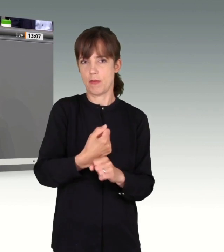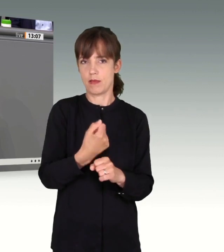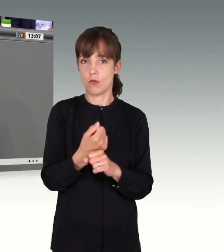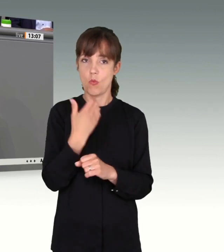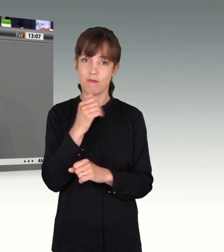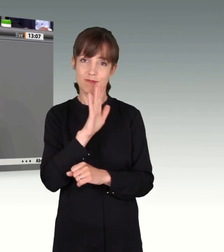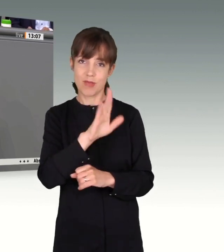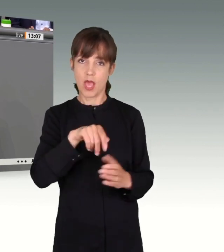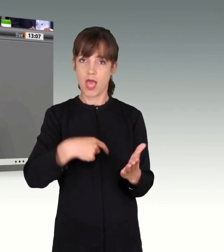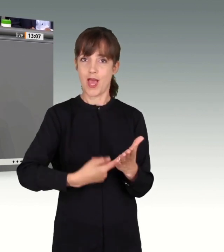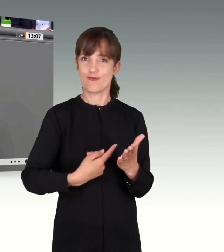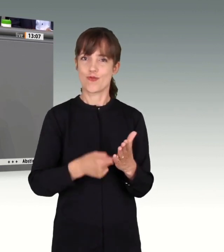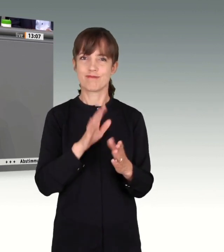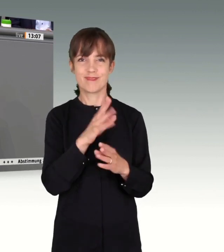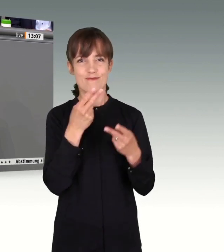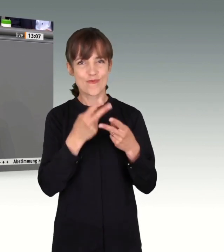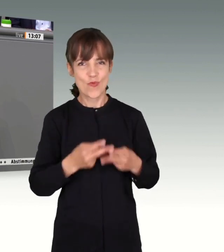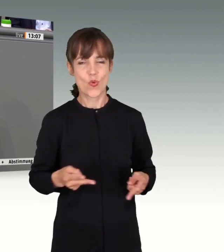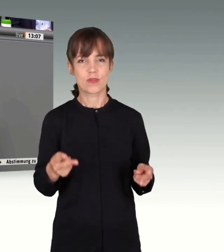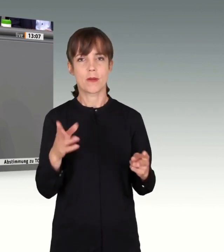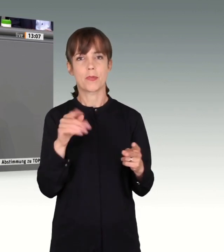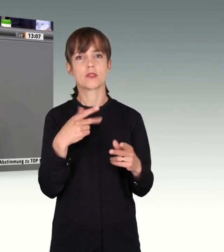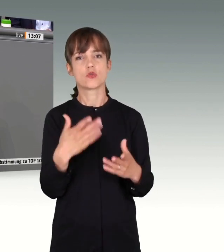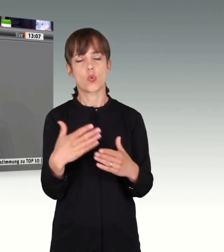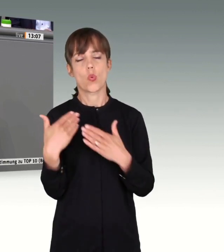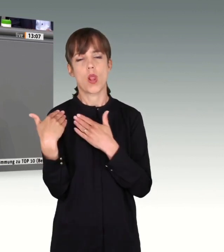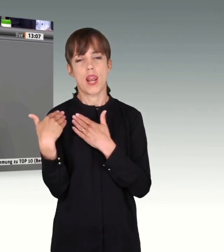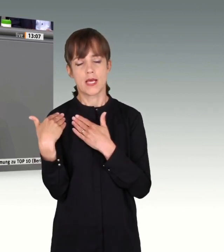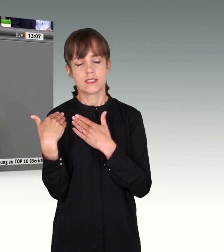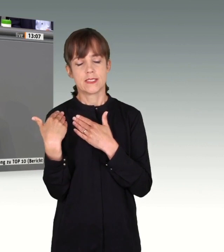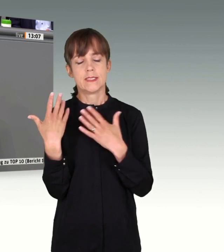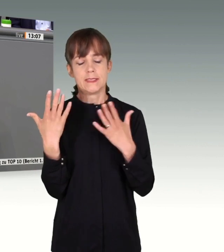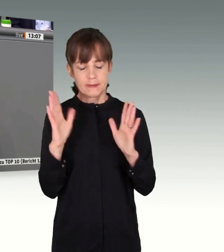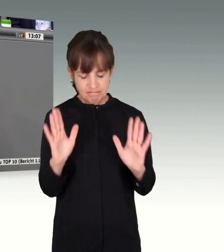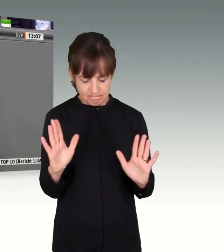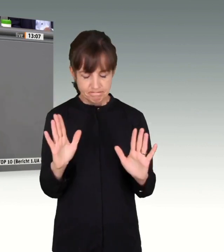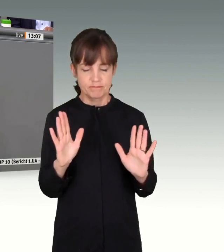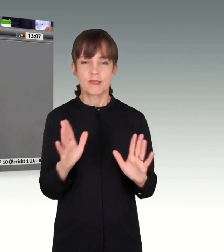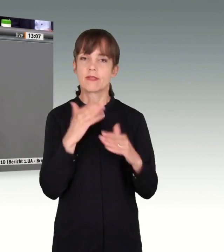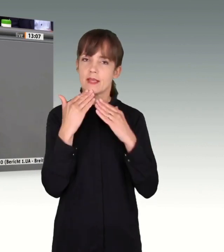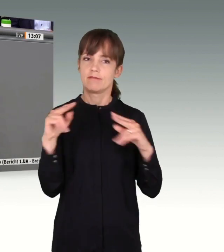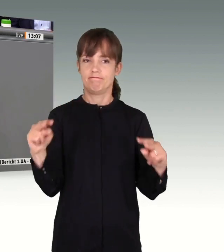Anspruch, Ihrer Würde mit dieser Würde gerecht geworden sind. Vielen Dank für Ihre Aufmerksamkeit.